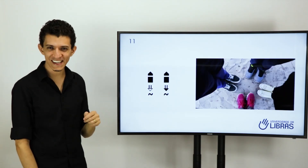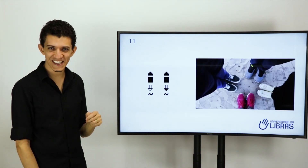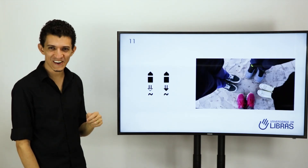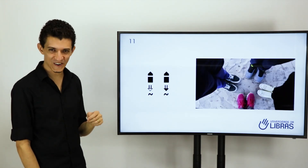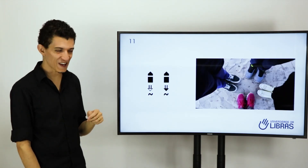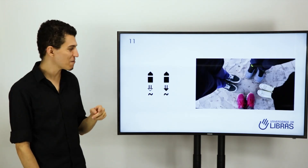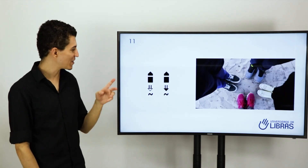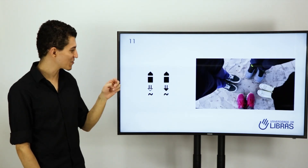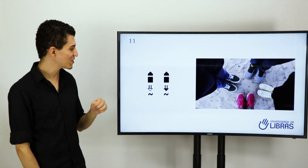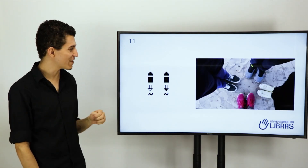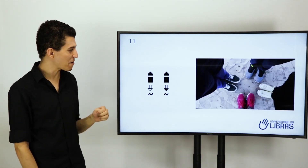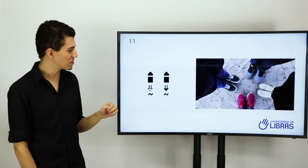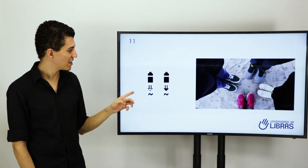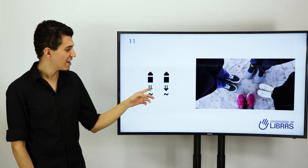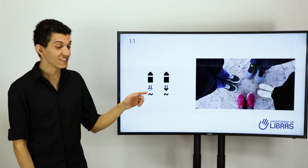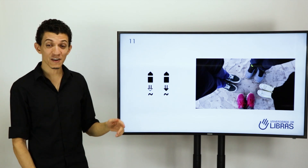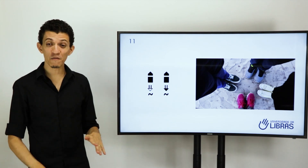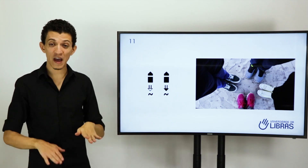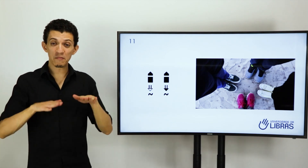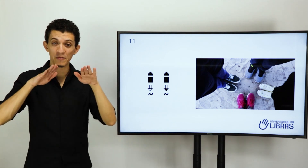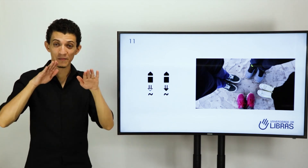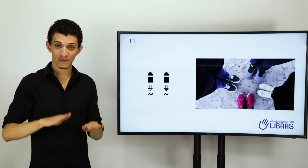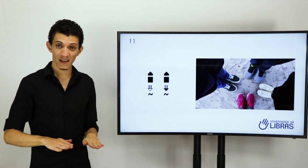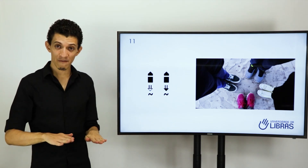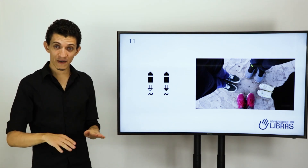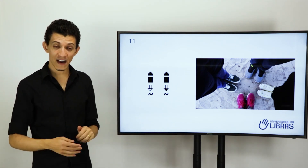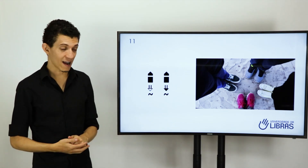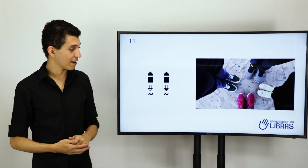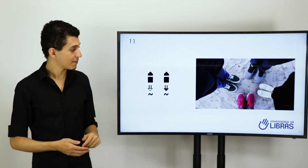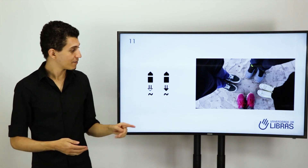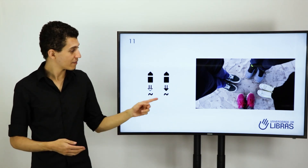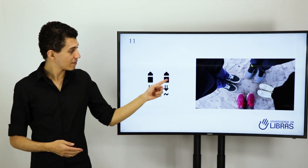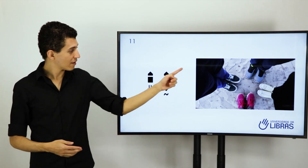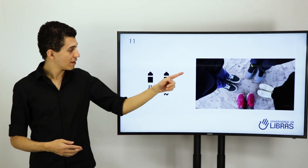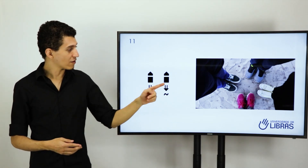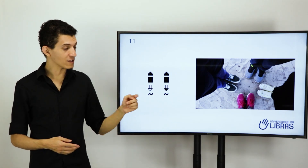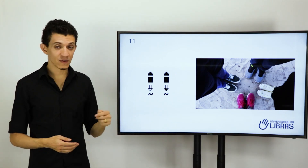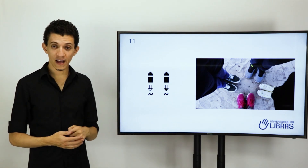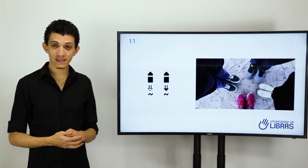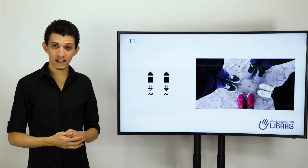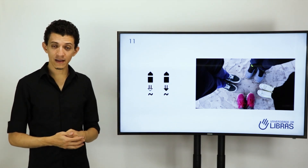aqui, ok? Mais alguns verbos. Esse aqui é o verbo ficar. Então as mulheres ali,